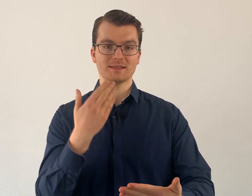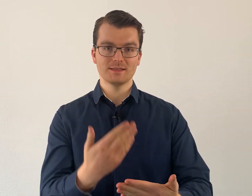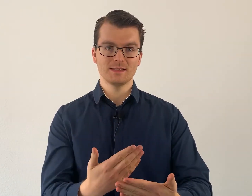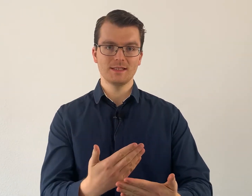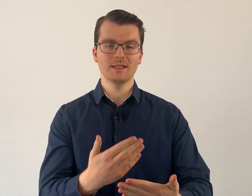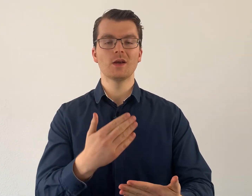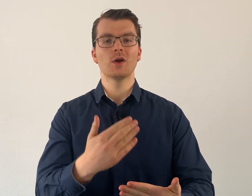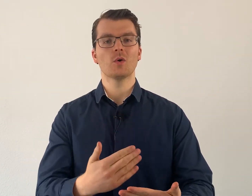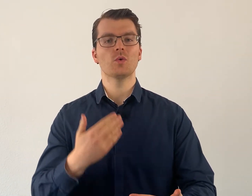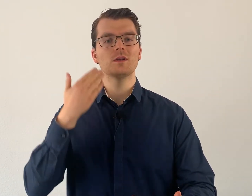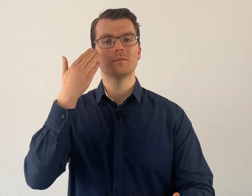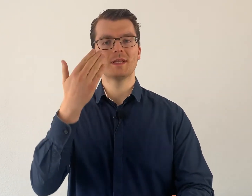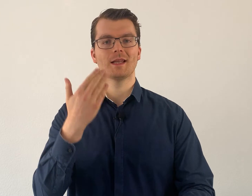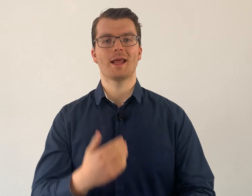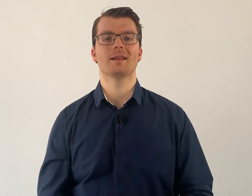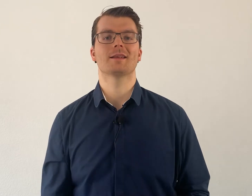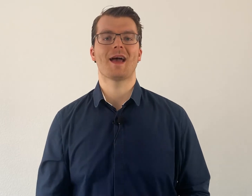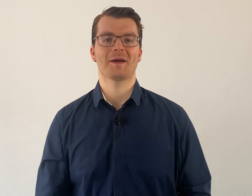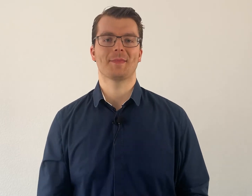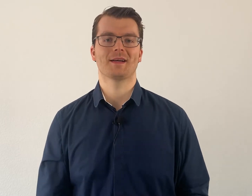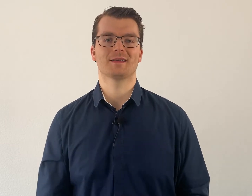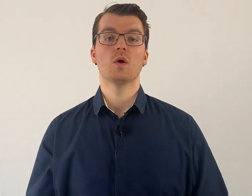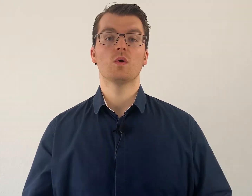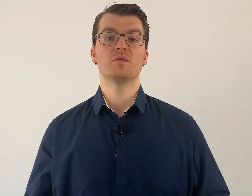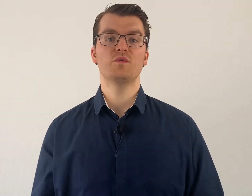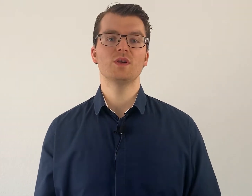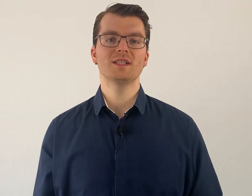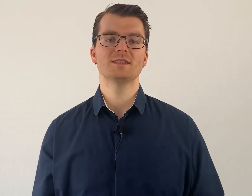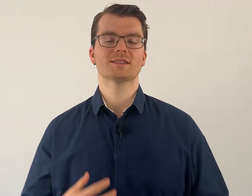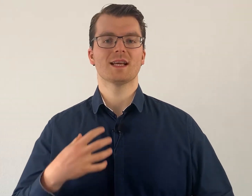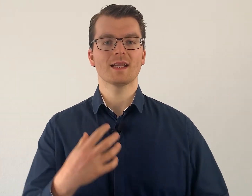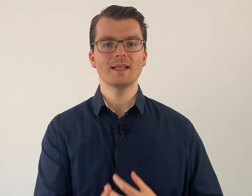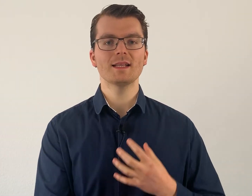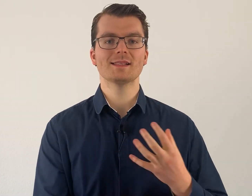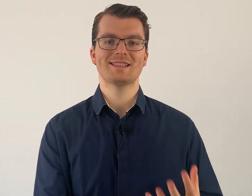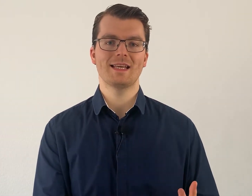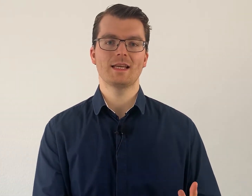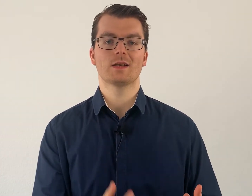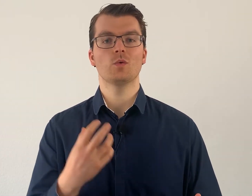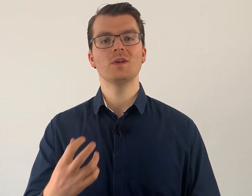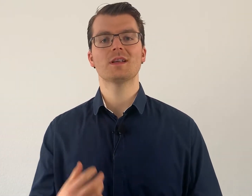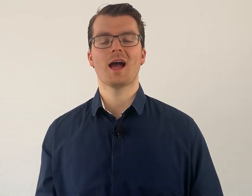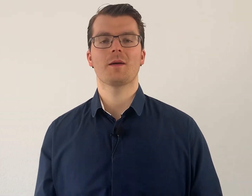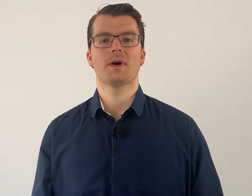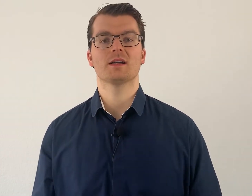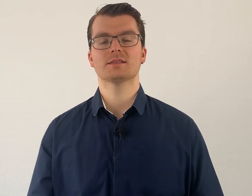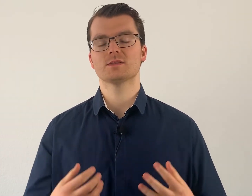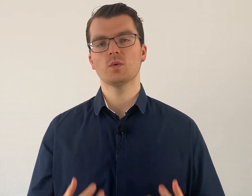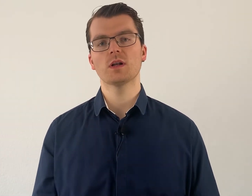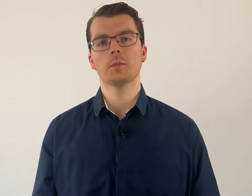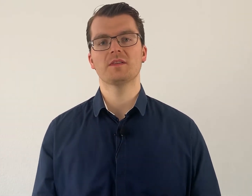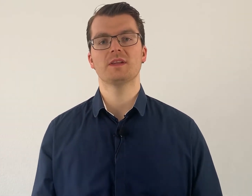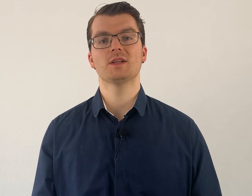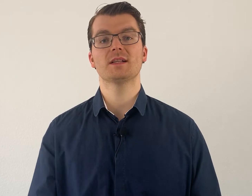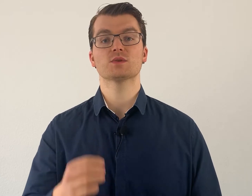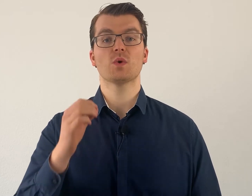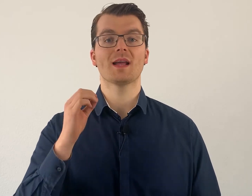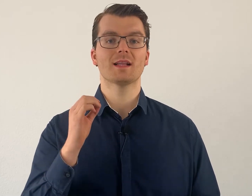sieht und mit den Händen nachmacht. Und für dieses richtige Sehen und Nachmachen ist es unglaublich wichtig, dass du einen